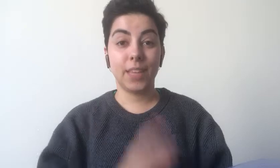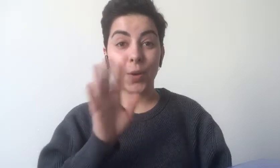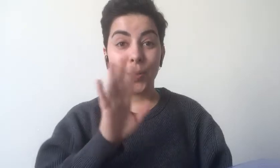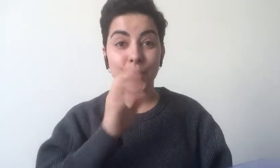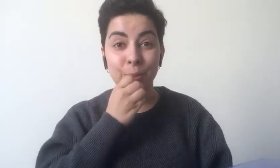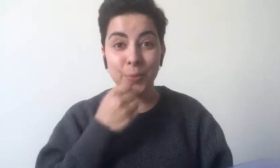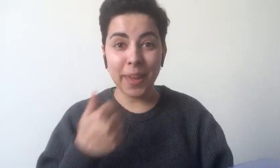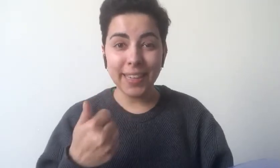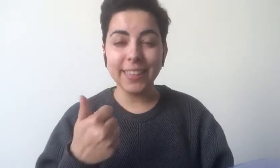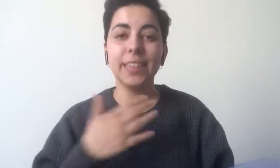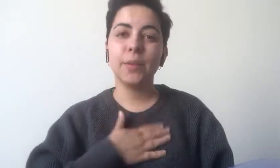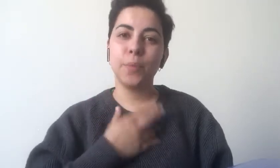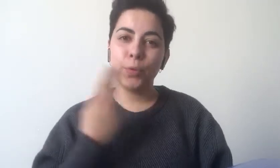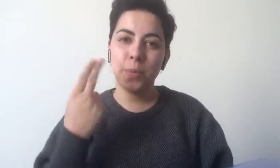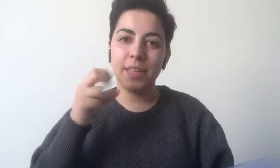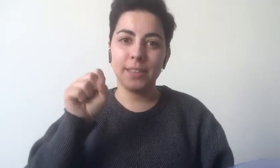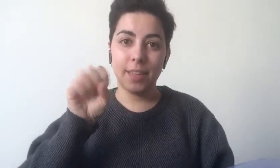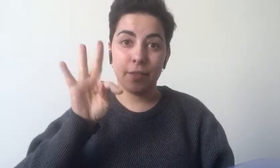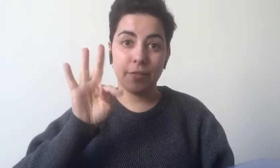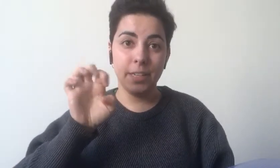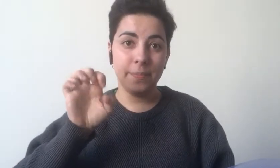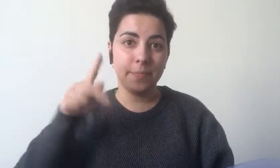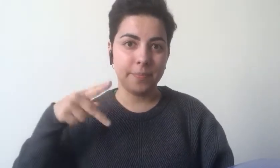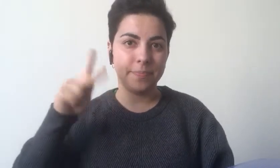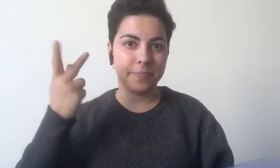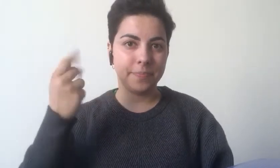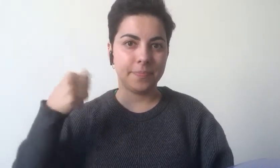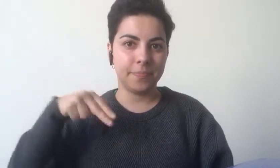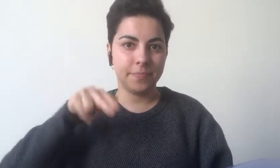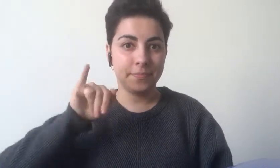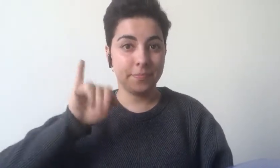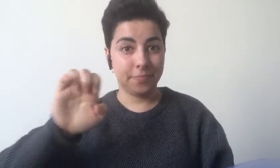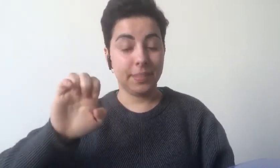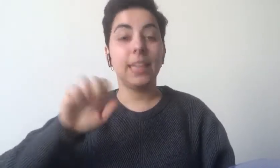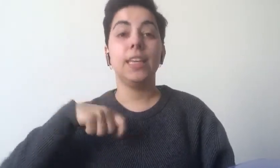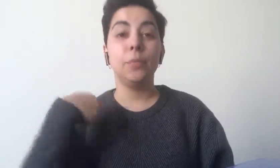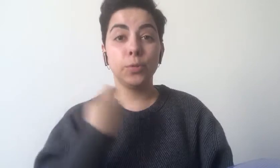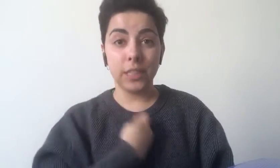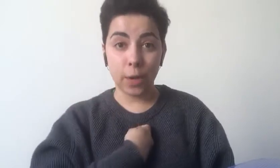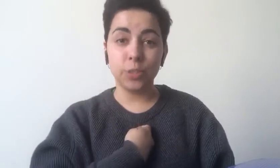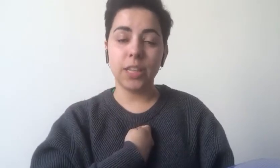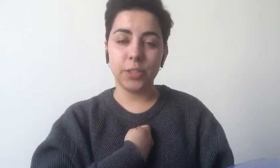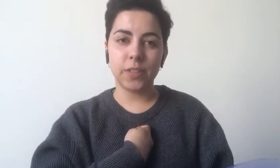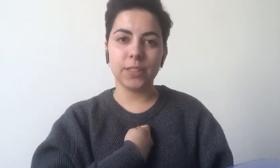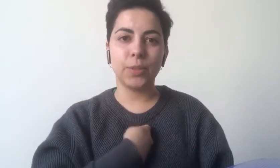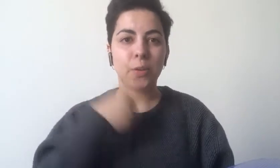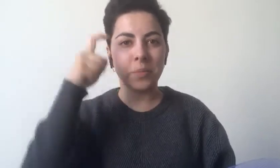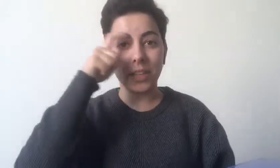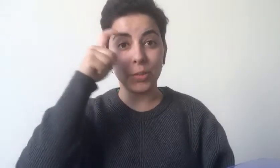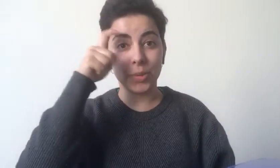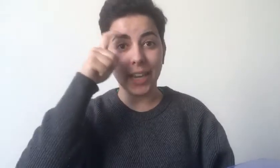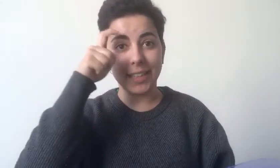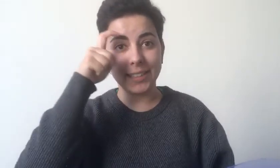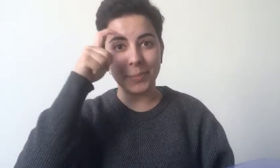Oi, tudo bem? Meu nome é Stephanie e meu sinal de identificação na comunidade surda é esse.